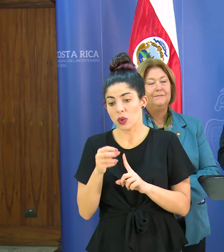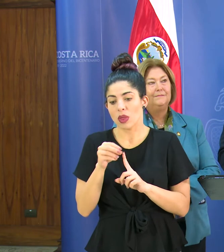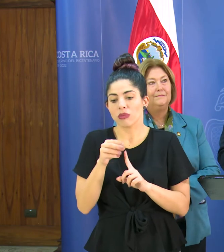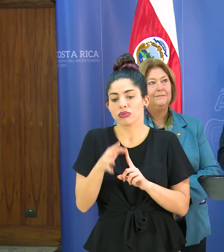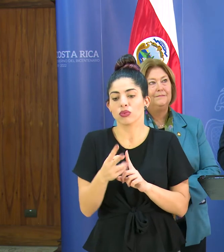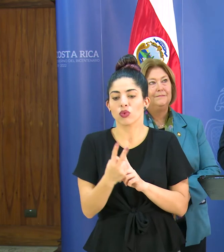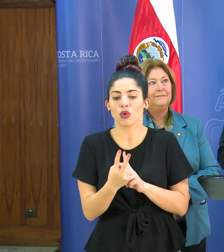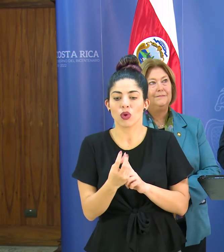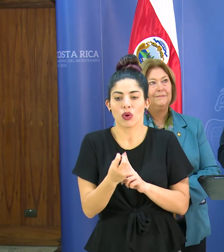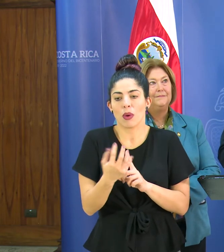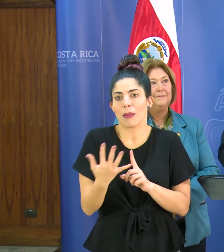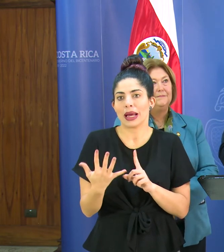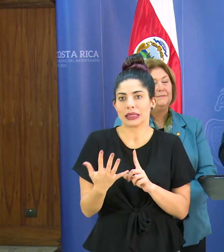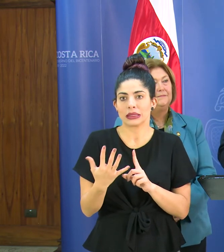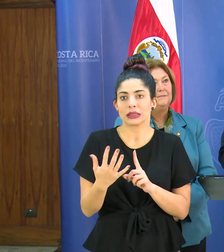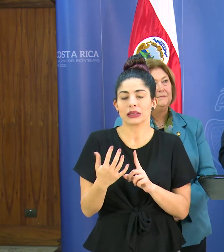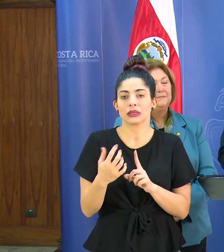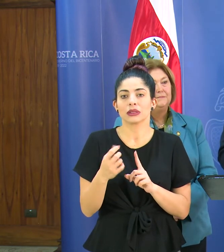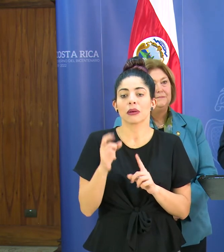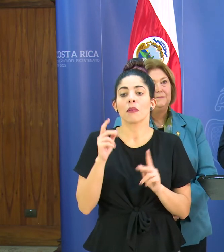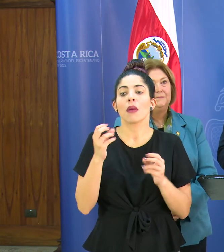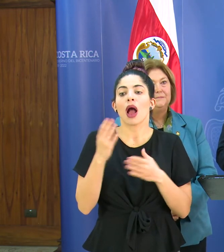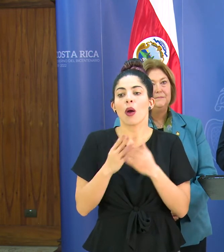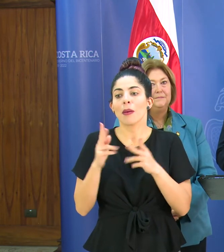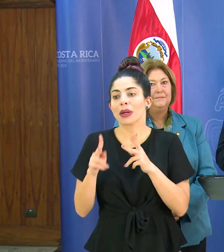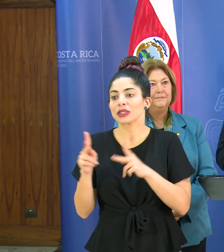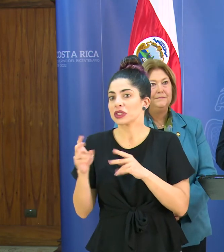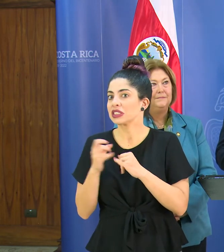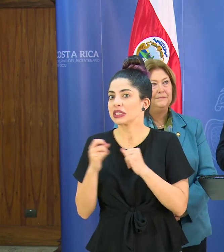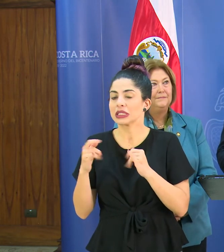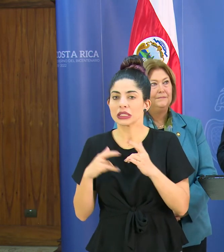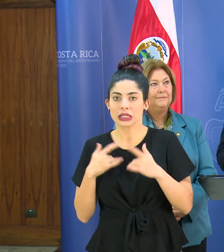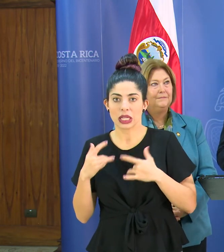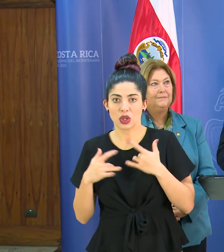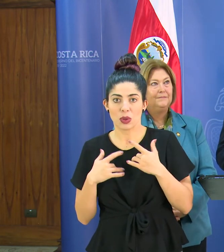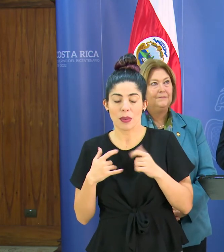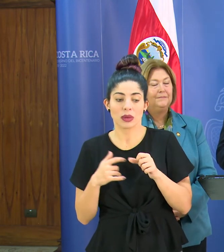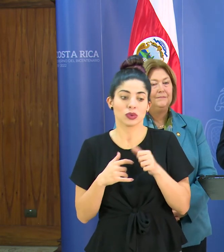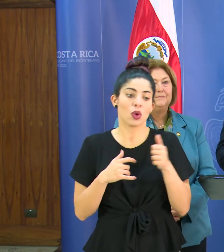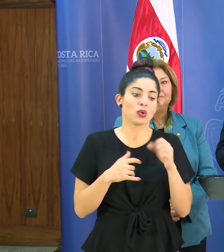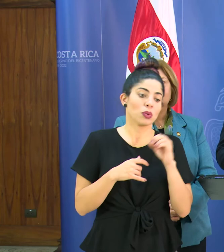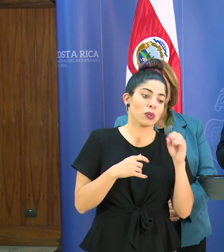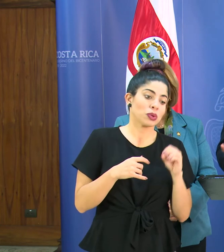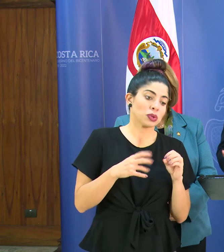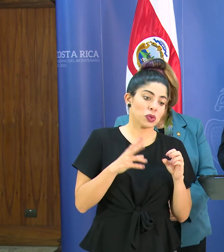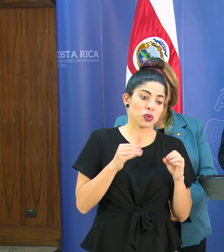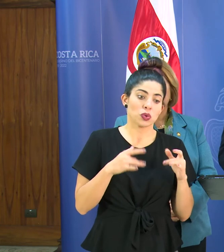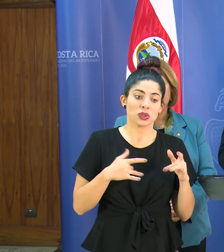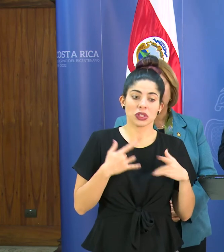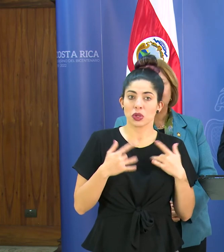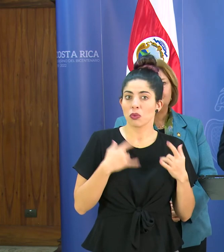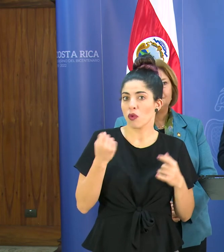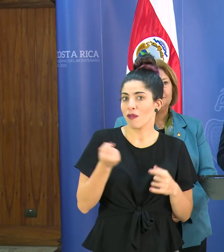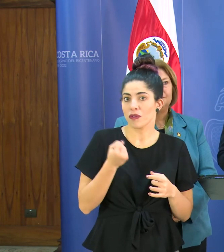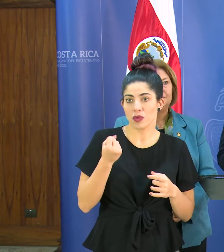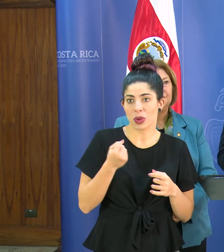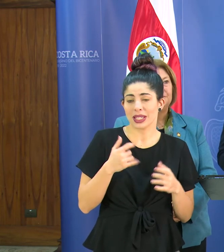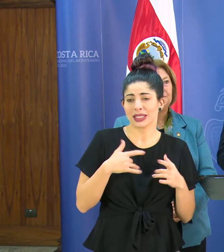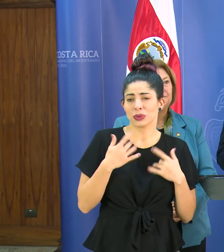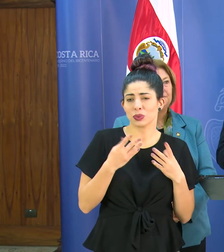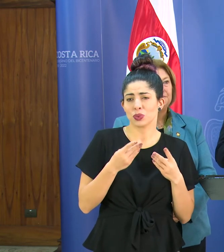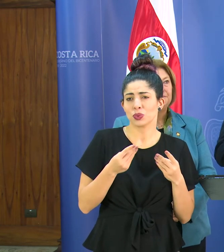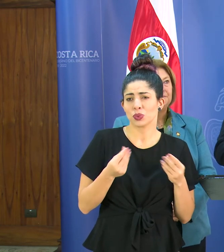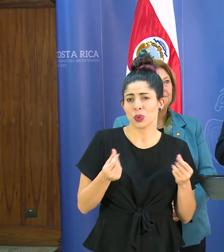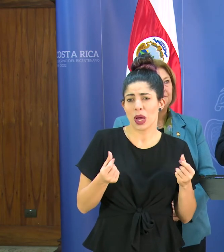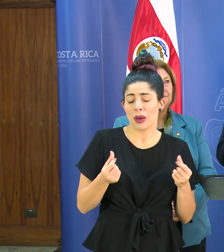que hay un porcentaje de asintomáticos otro porcentaje que no tienen síntomas profusos son síntomas muy leves